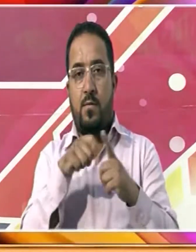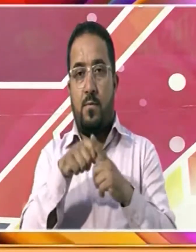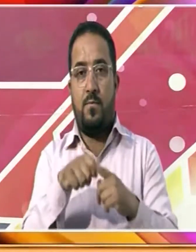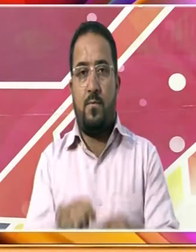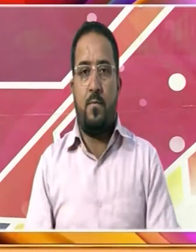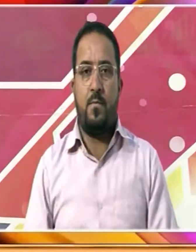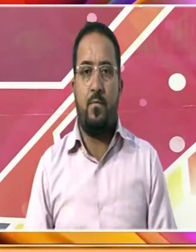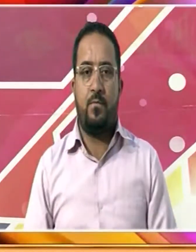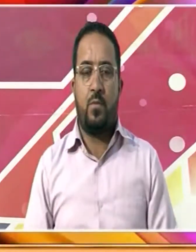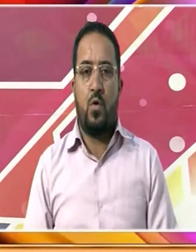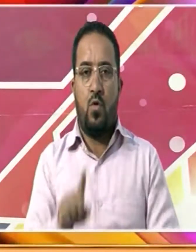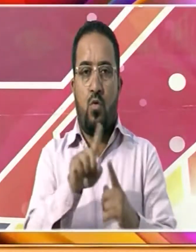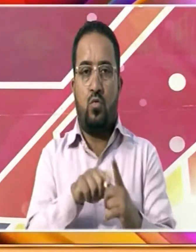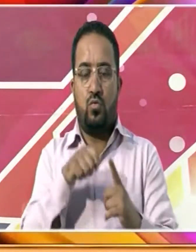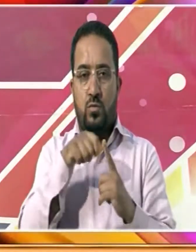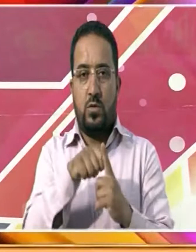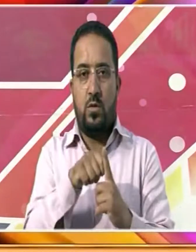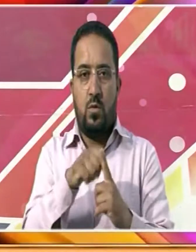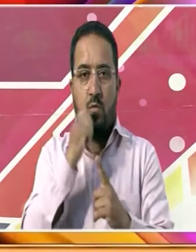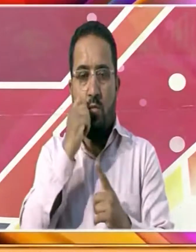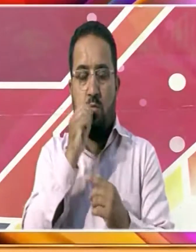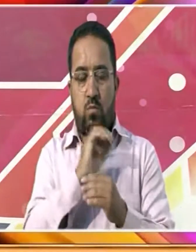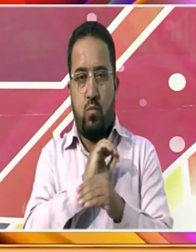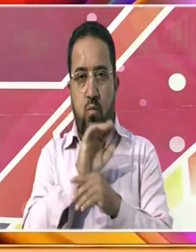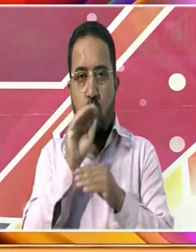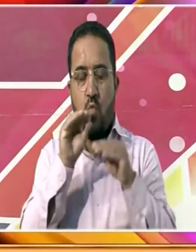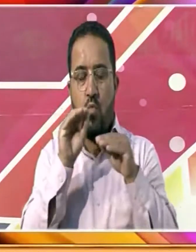جمع کشمیر کے عوام پر زور دیا ہے